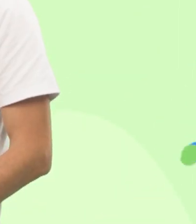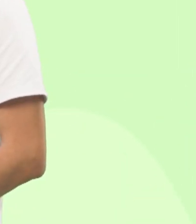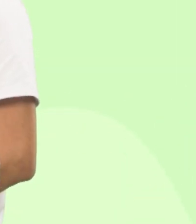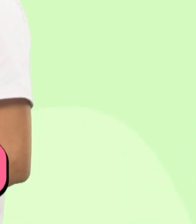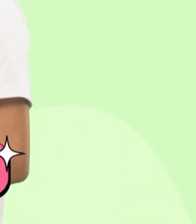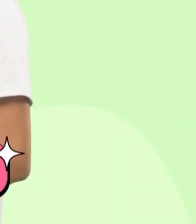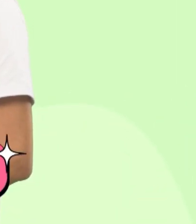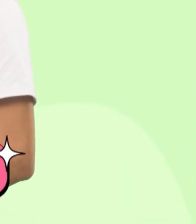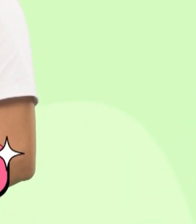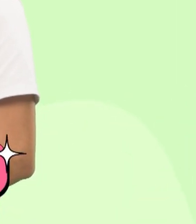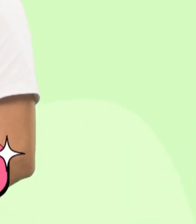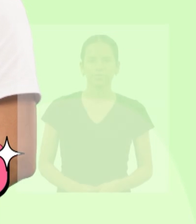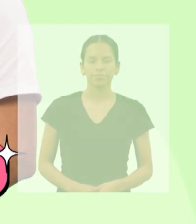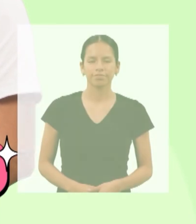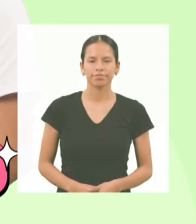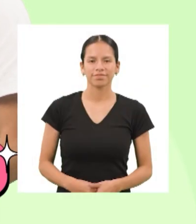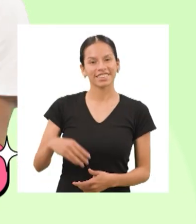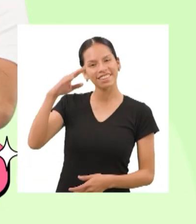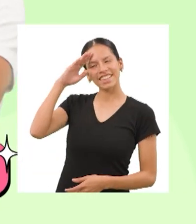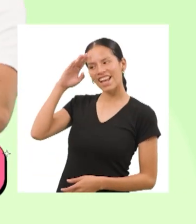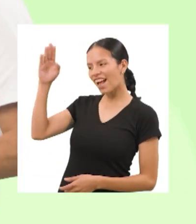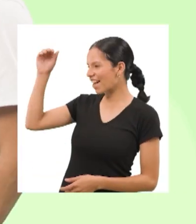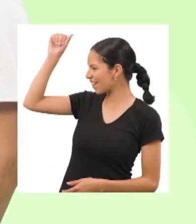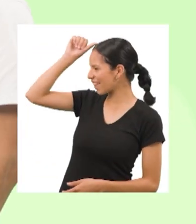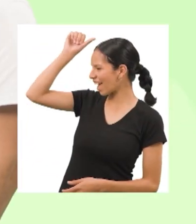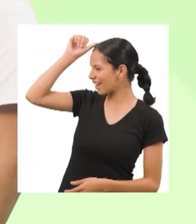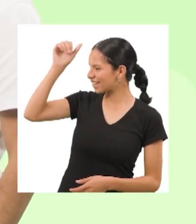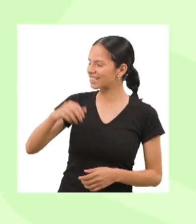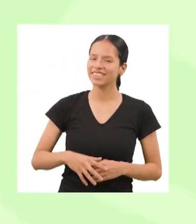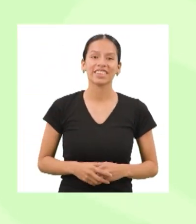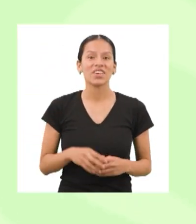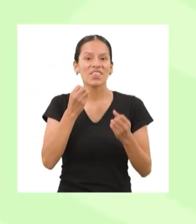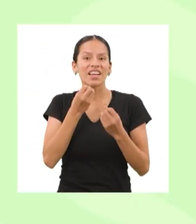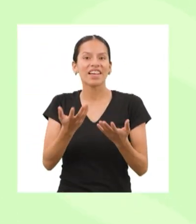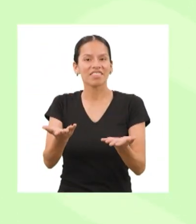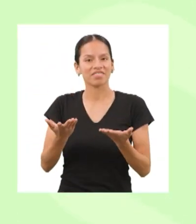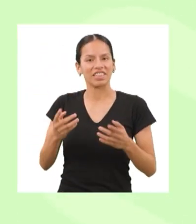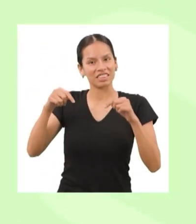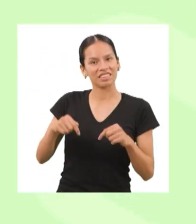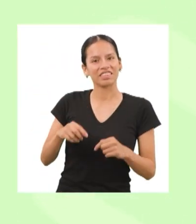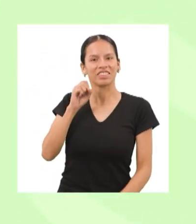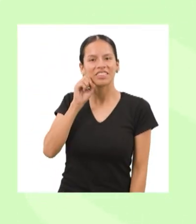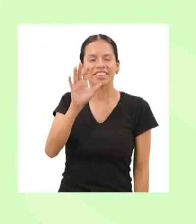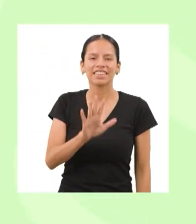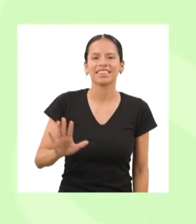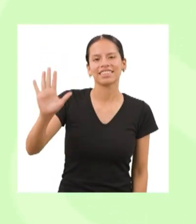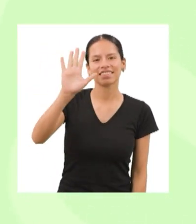¡Hola, Miki! ¡Hola, Ana Rosa! ¡Bienvenidos a nuestro programa ¿Cómo se dice?